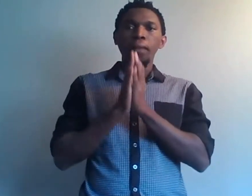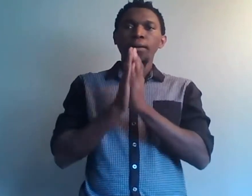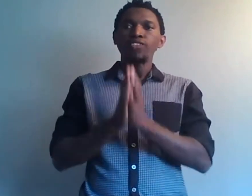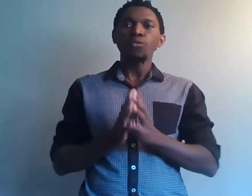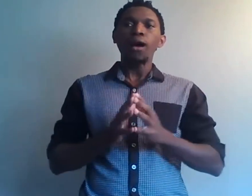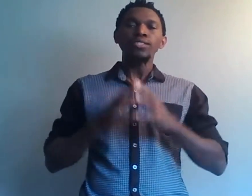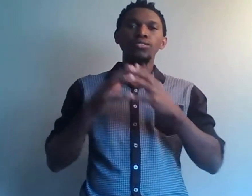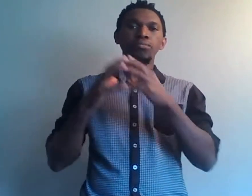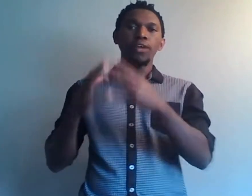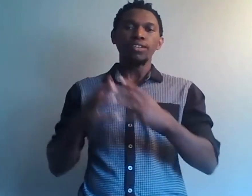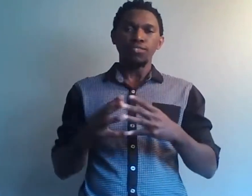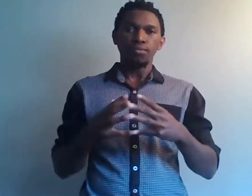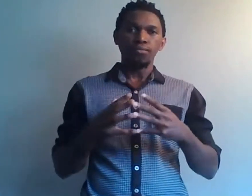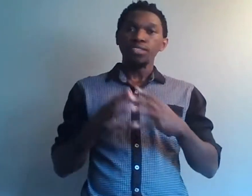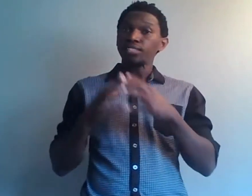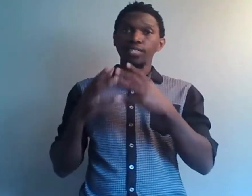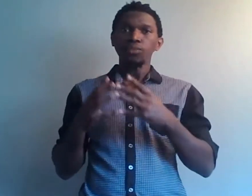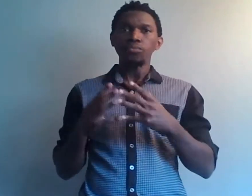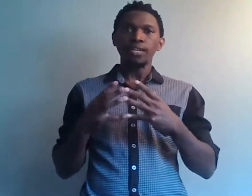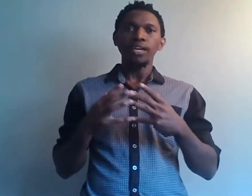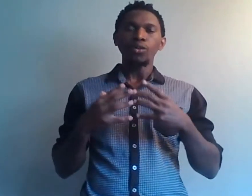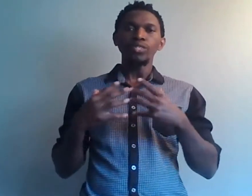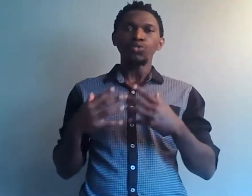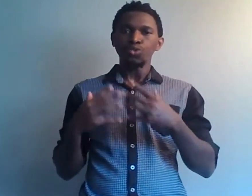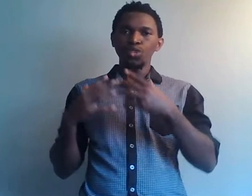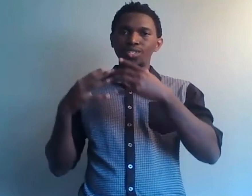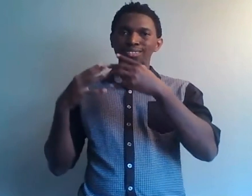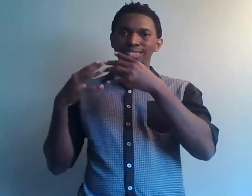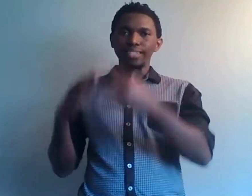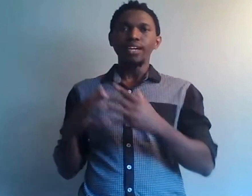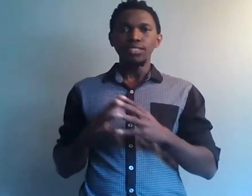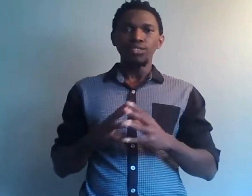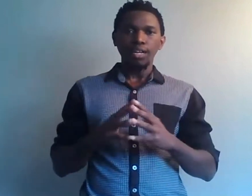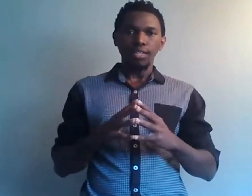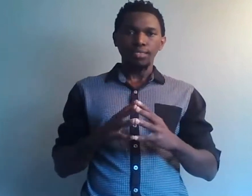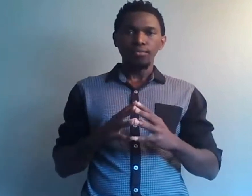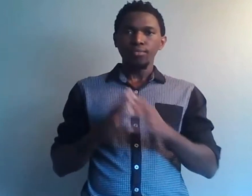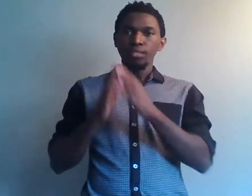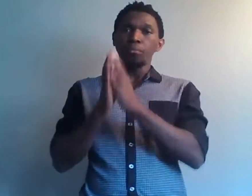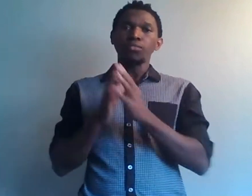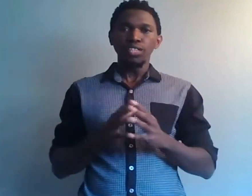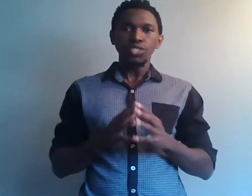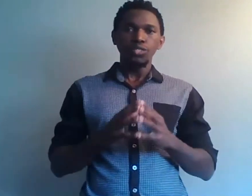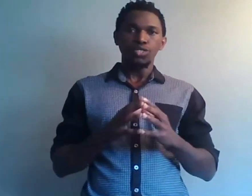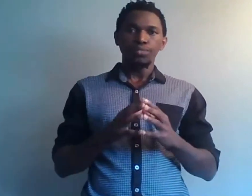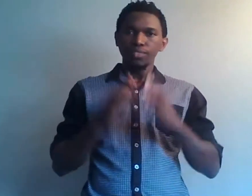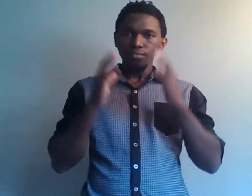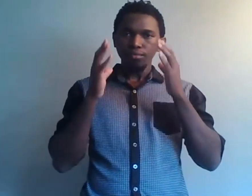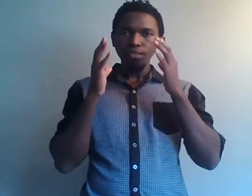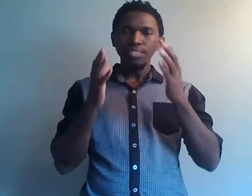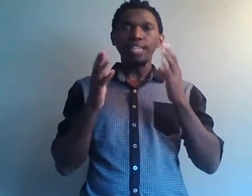prévoir ce qui peut arriver. C'est la raison pour laquelle on est toujours les derniers de la classe. Mais pour que ça change, c'est la